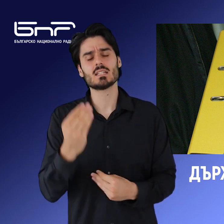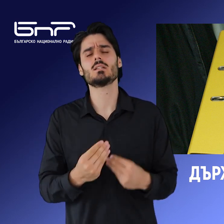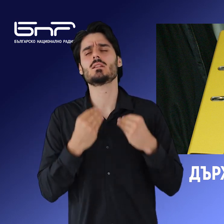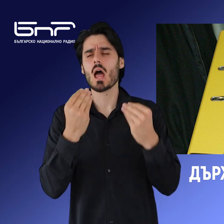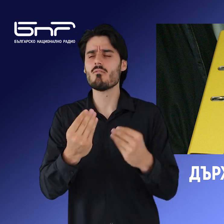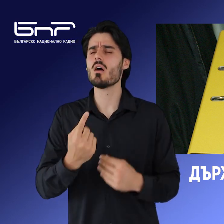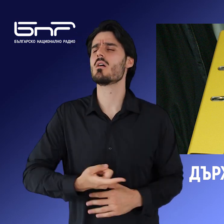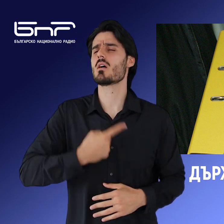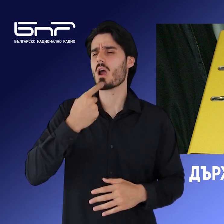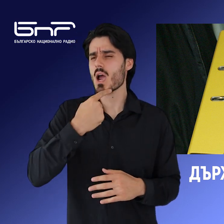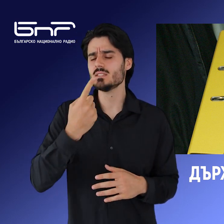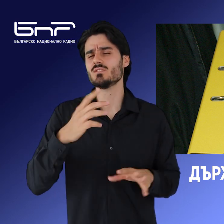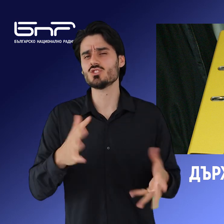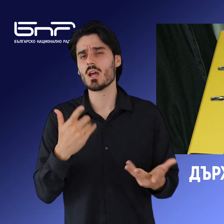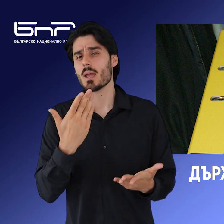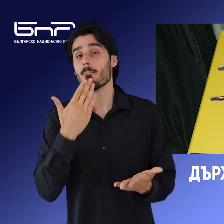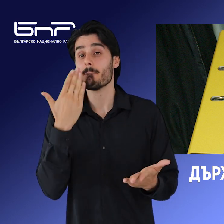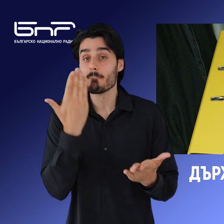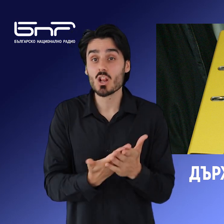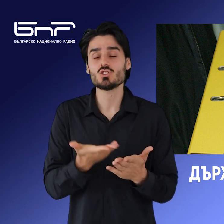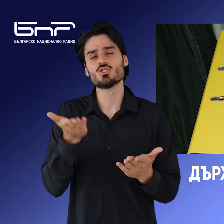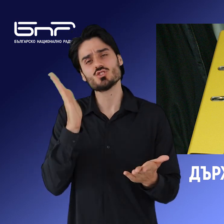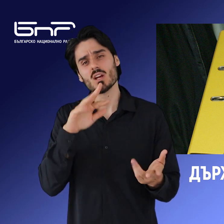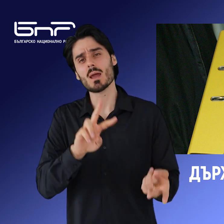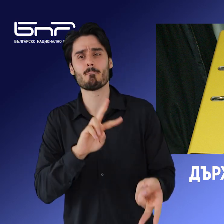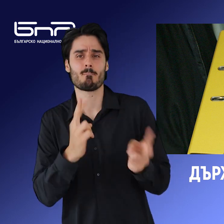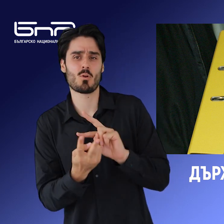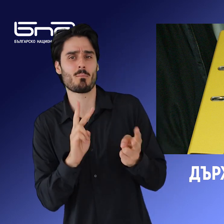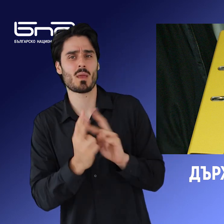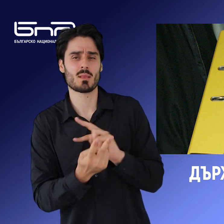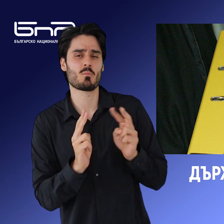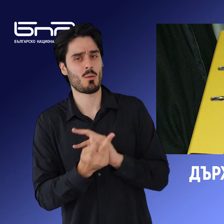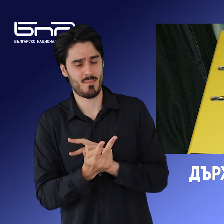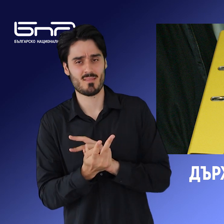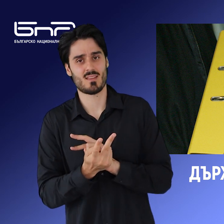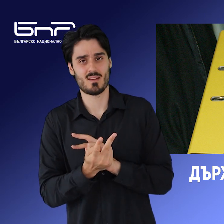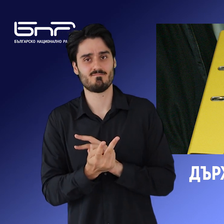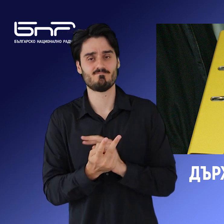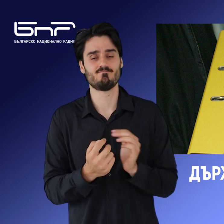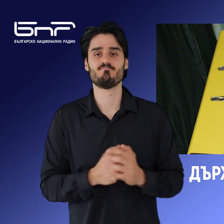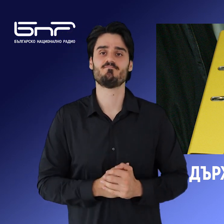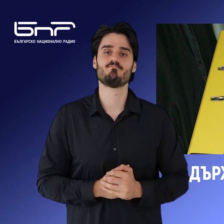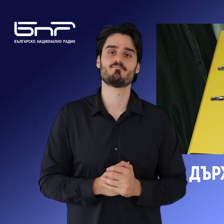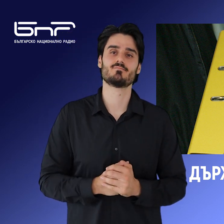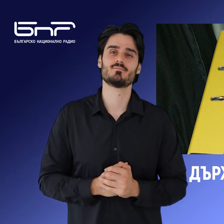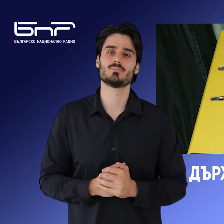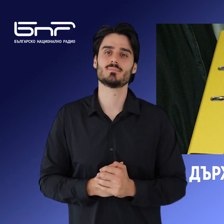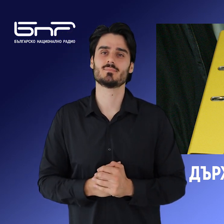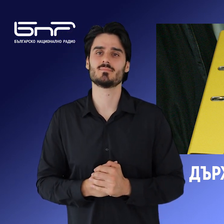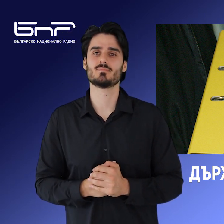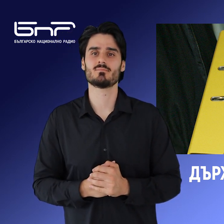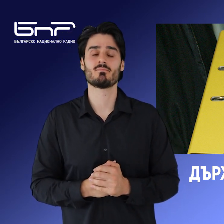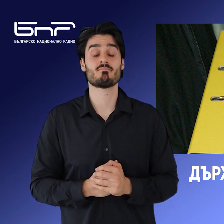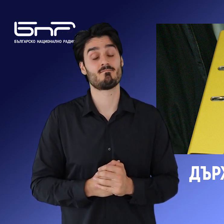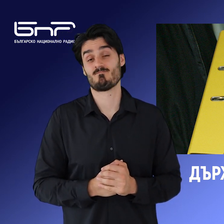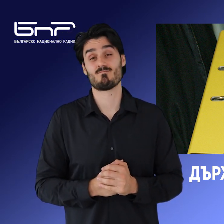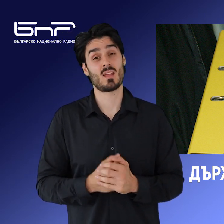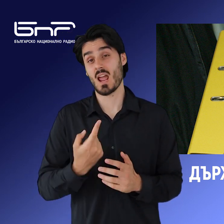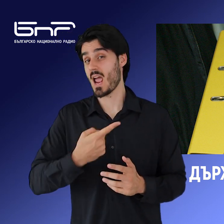заявка, че предложенията ще тръпят и промени в позитивна посока, като коментира. В бюджета няма революции, но има